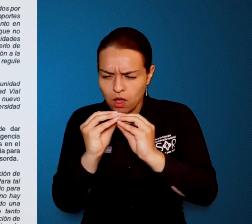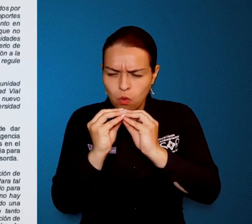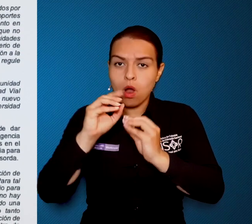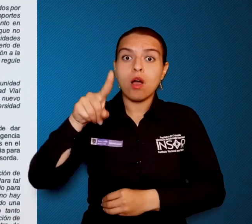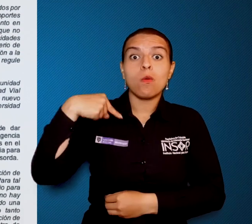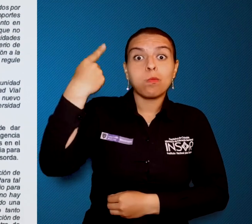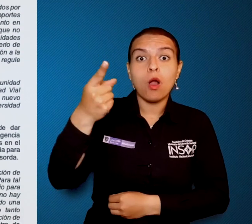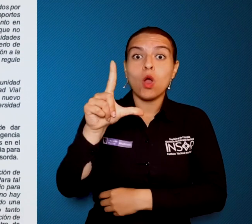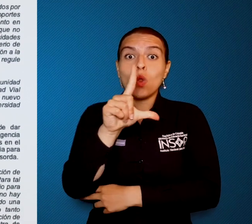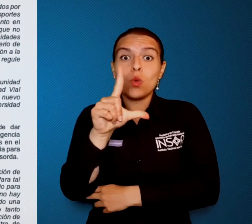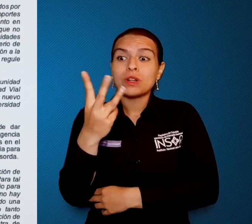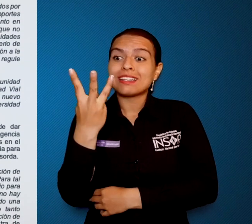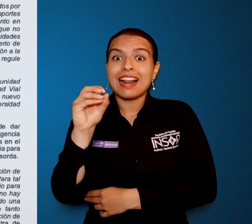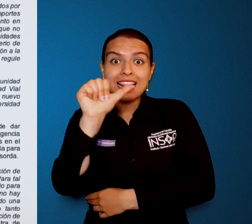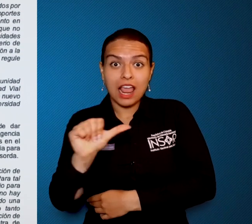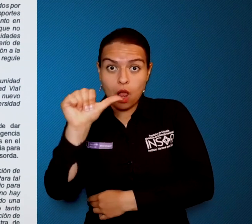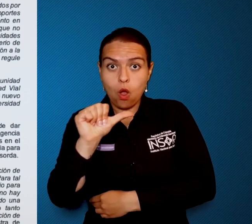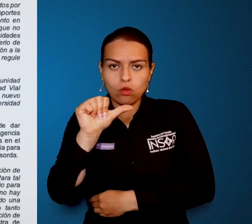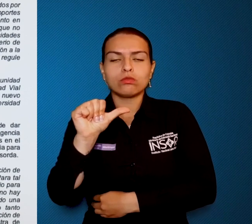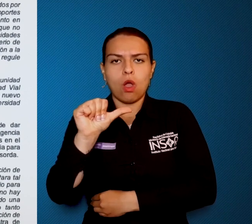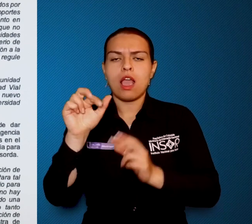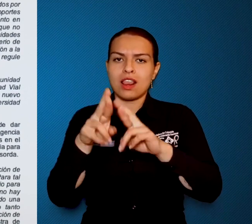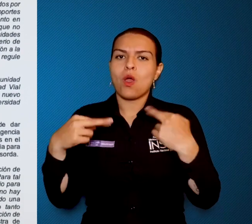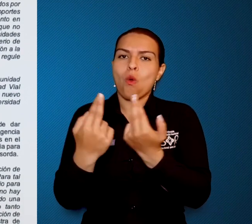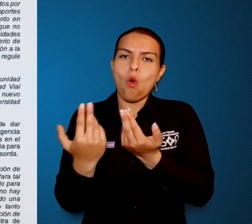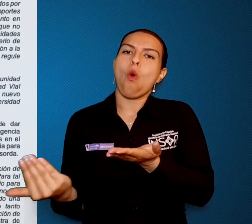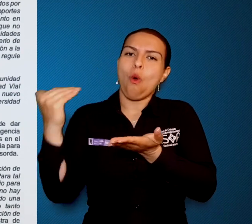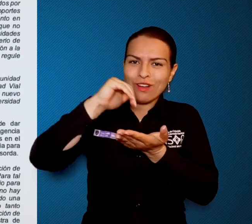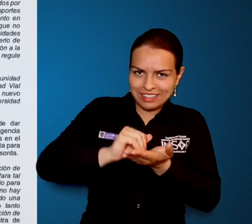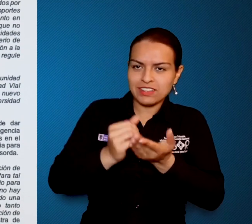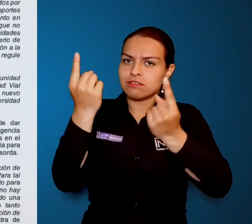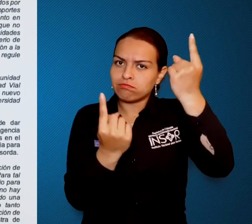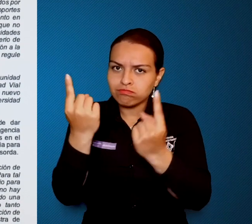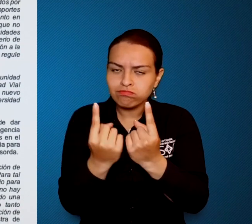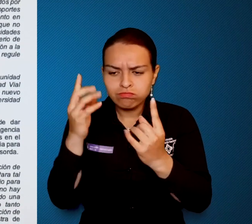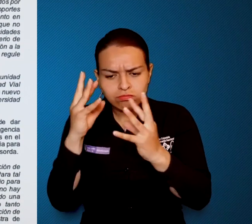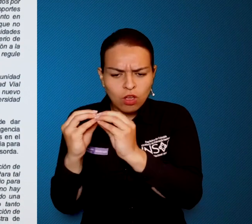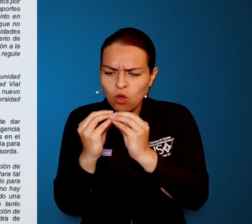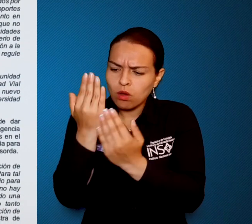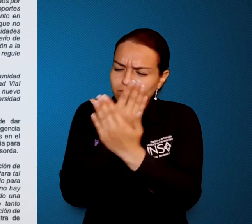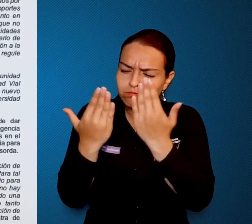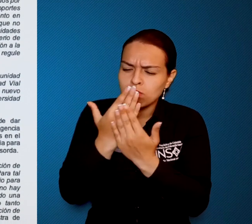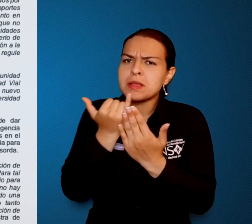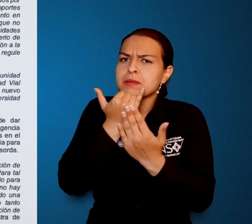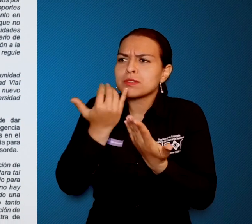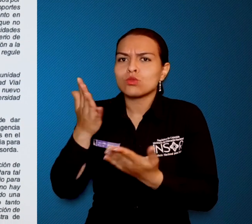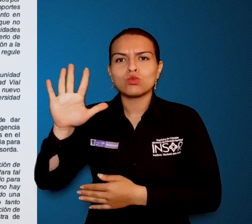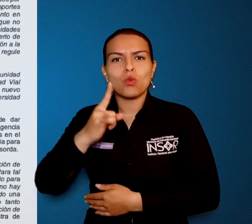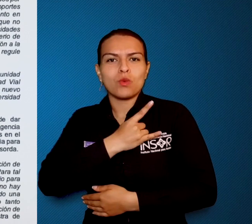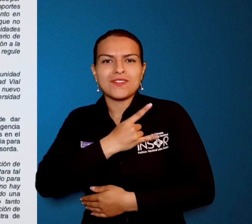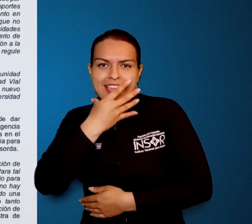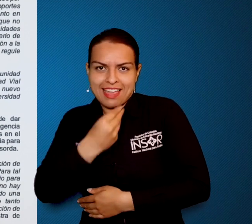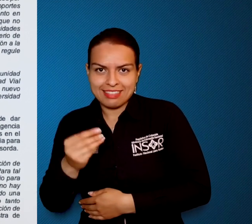Seguridad Vial, establecieron que el próximo lunes 30 de agosto se llevará a cabo un nuevo encuentro para